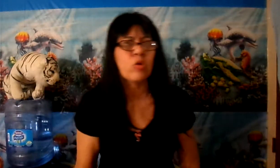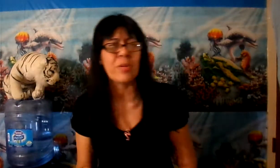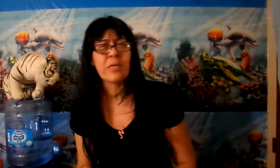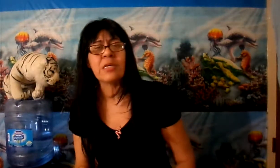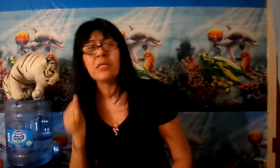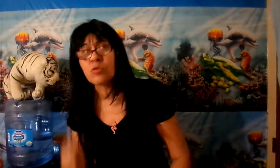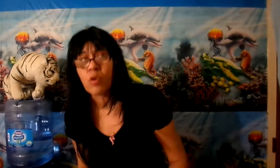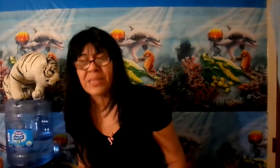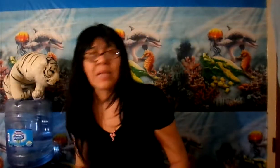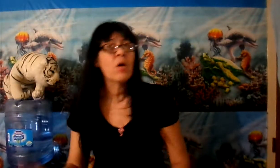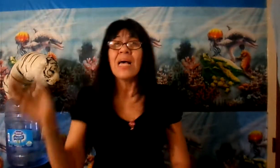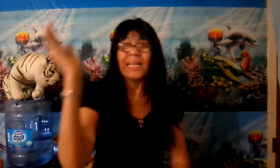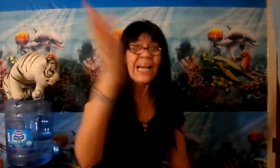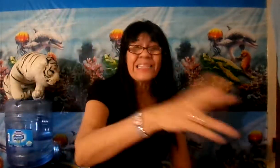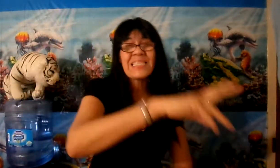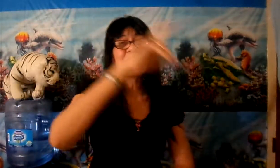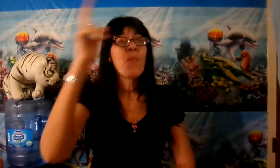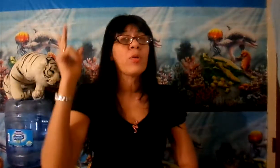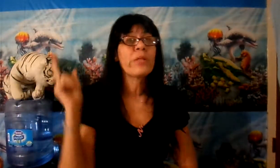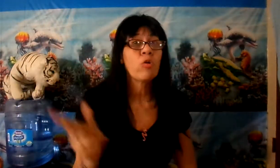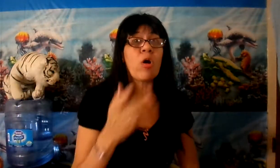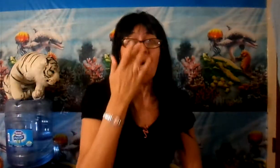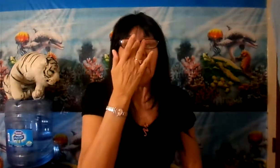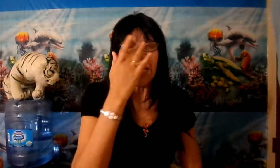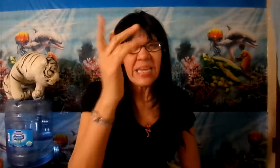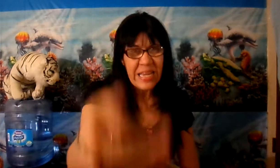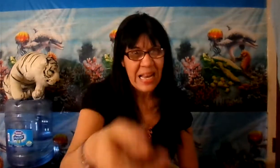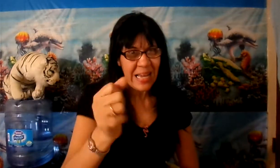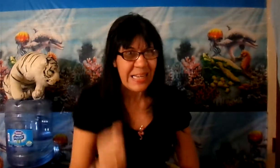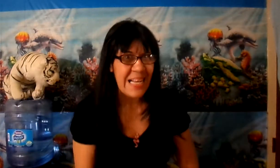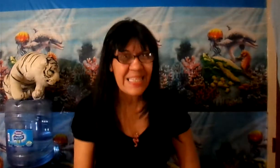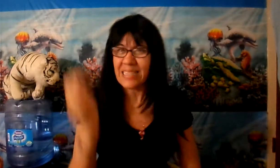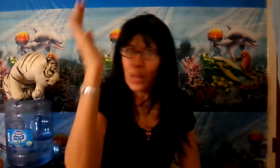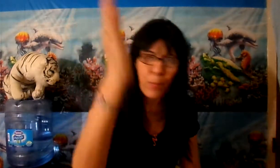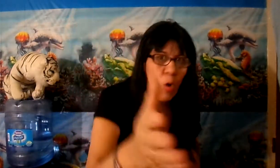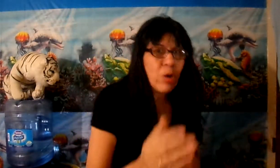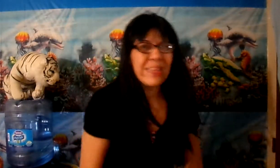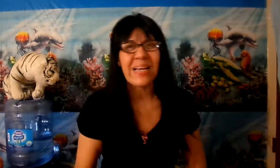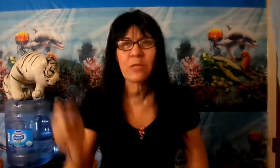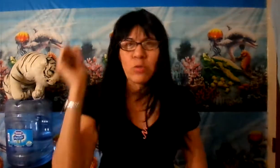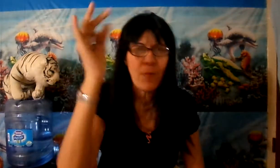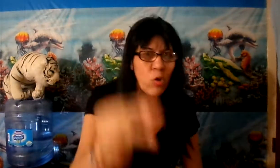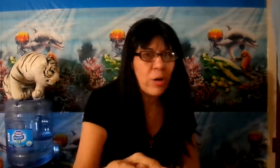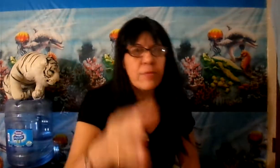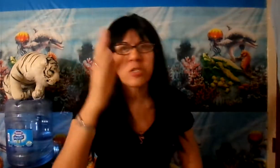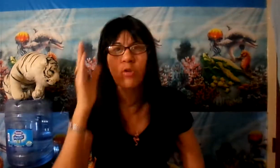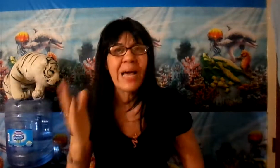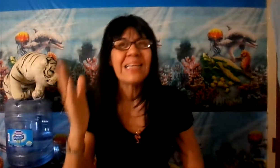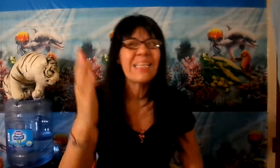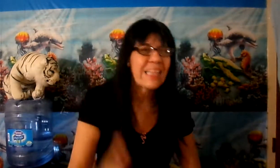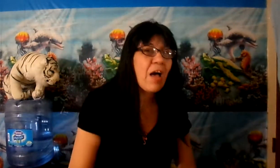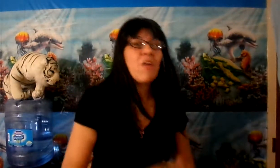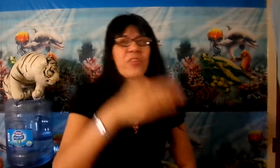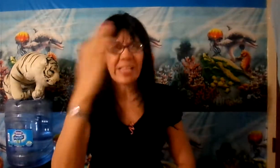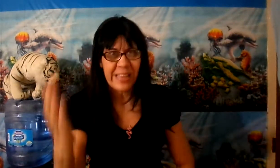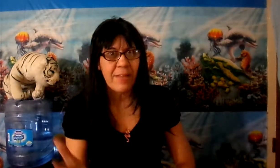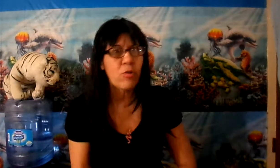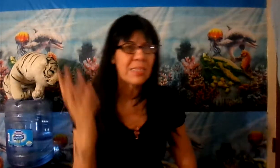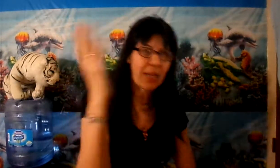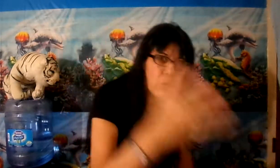indocumentado. La gente se está volviendo loca. Y la iglesia tampoco está ayunando y orando, sino la gente está fiestando, cantando